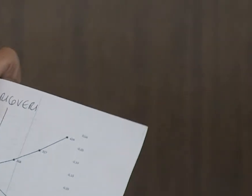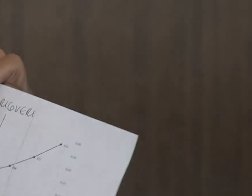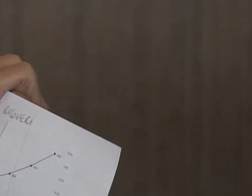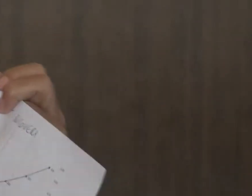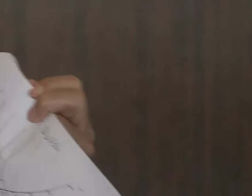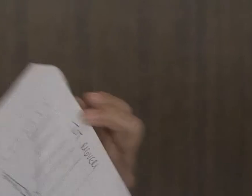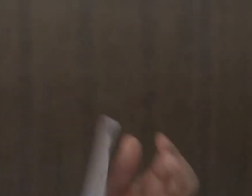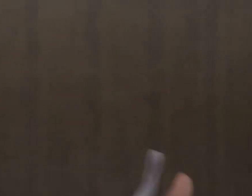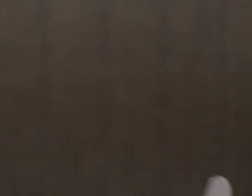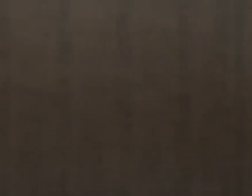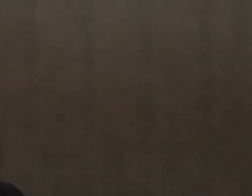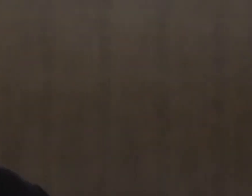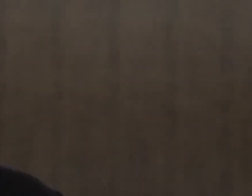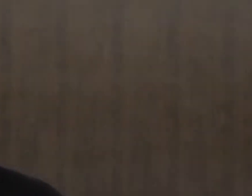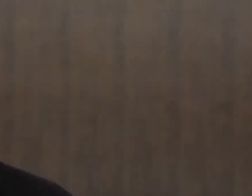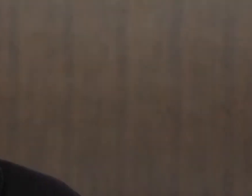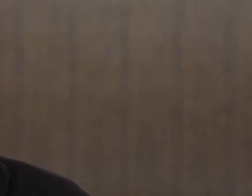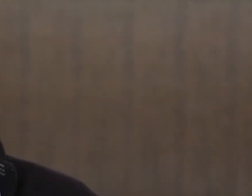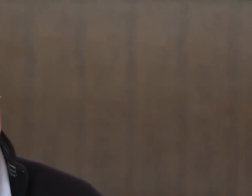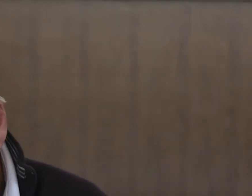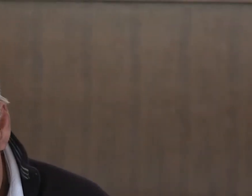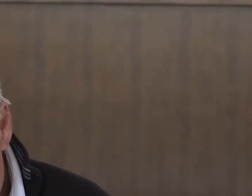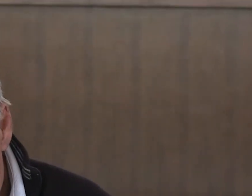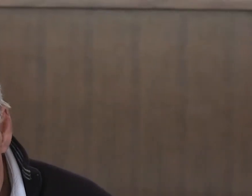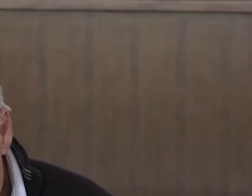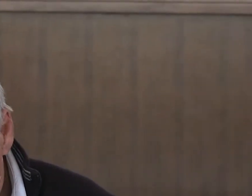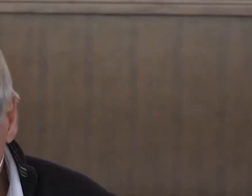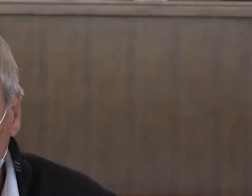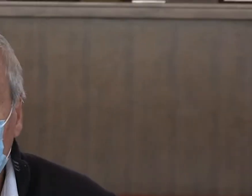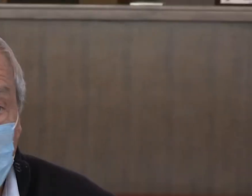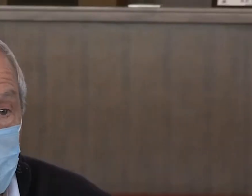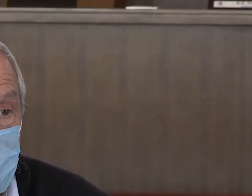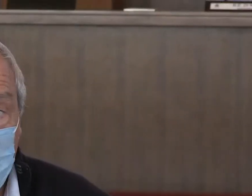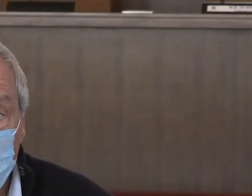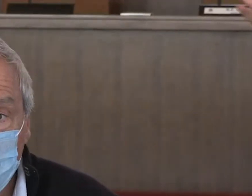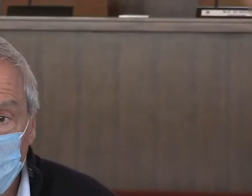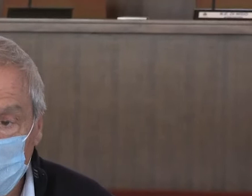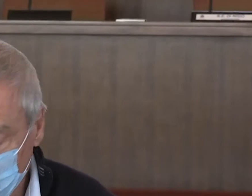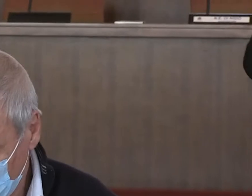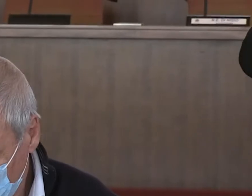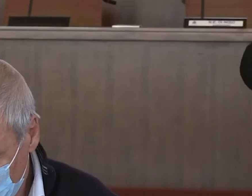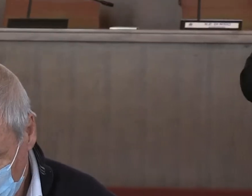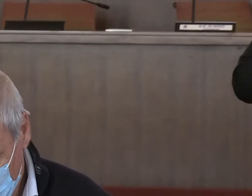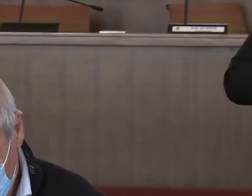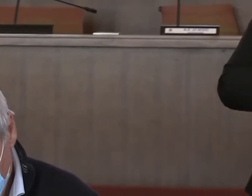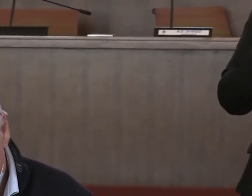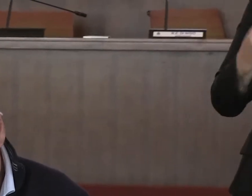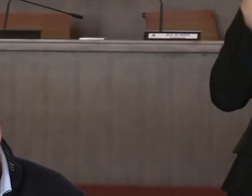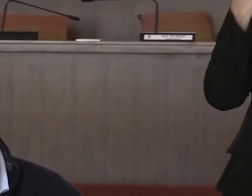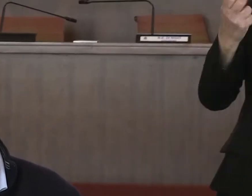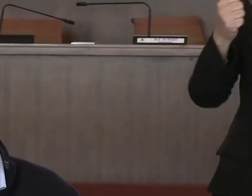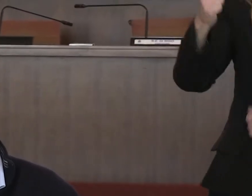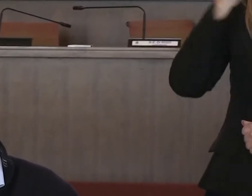per il momento ha purtroppo confermato i nostri dati previsionali.